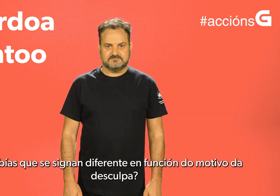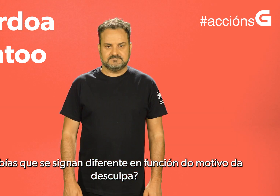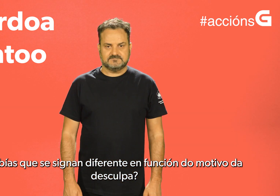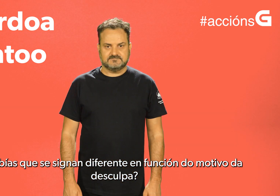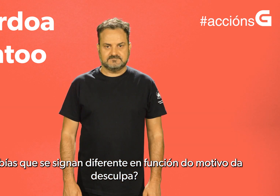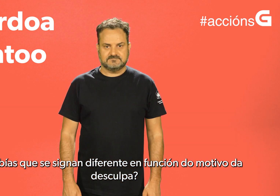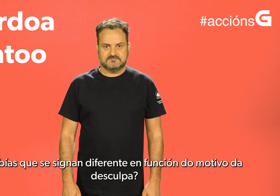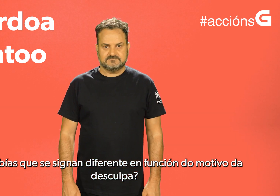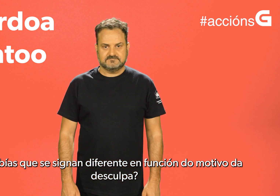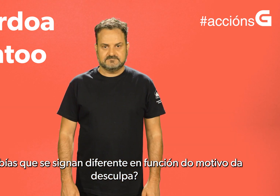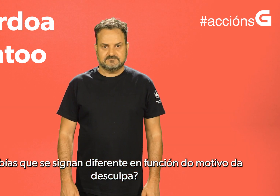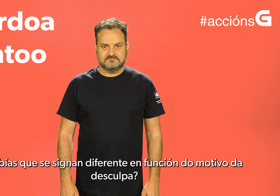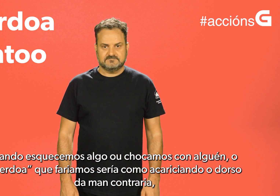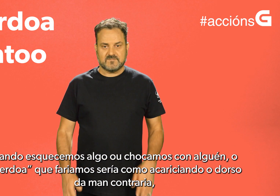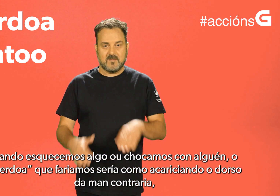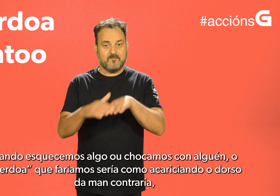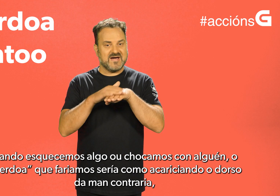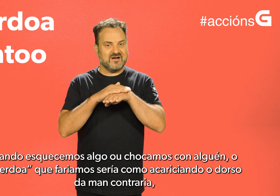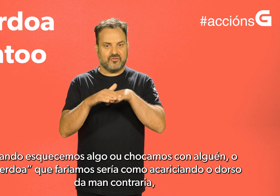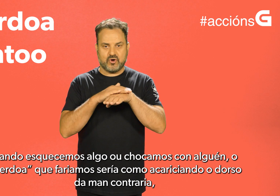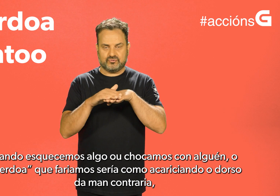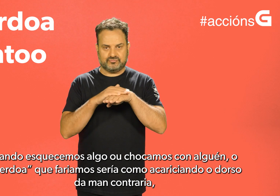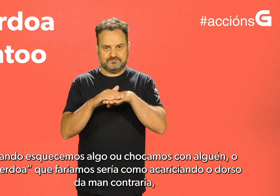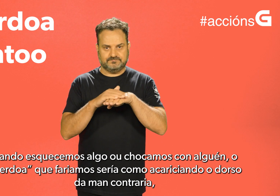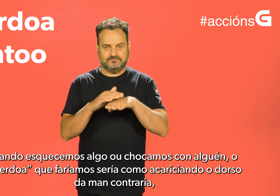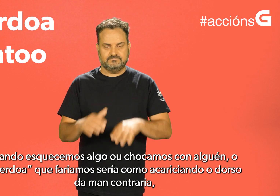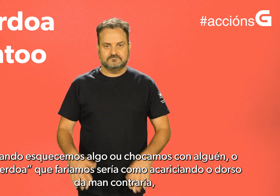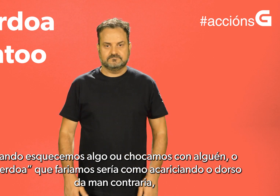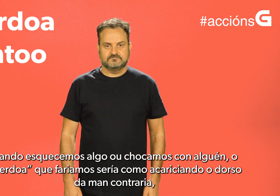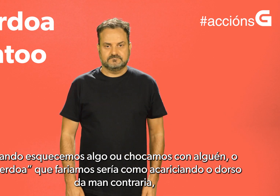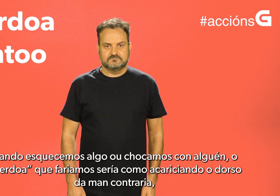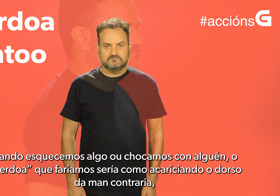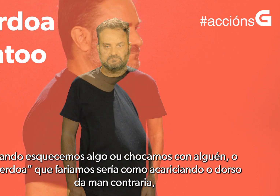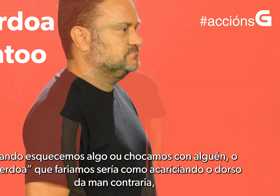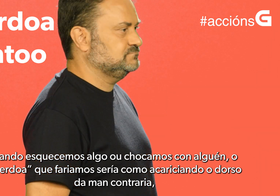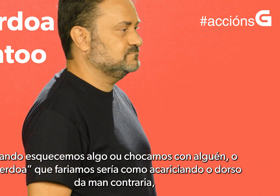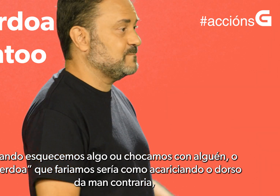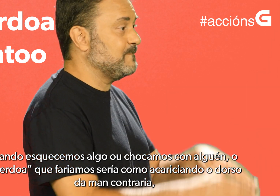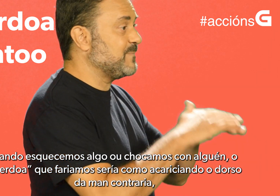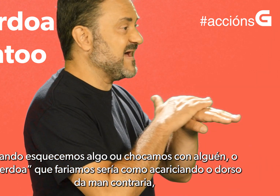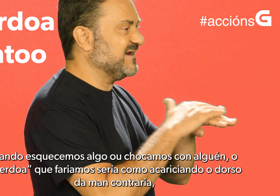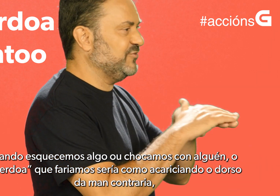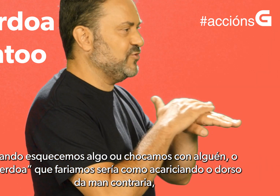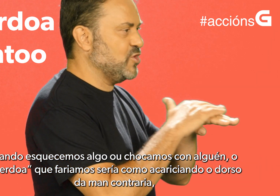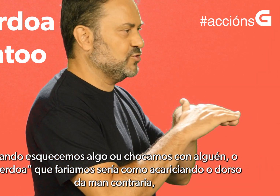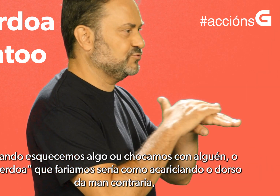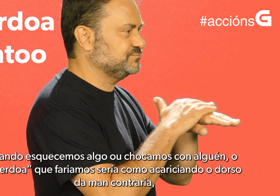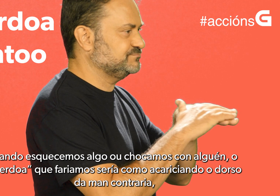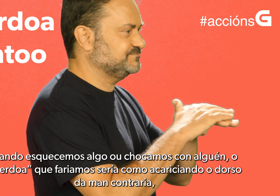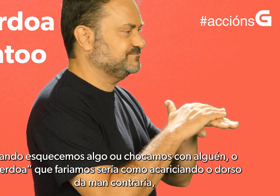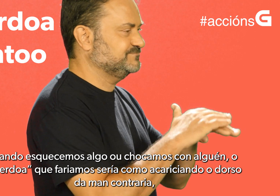da motiva de disculpa? Cando queremos algo ou chocamos con alguén, o perdoa que faríamos sería como acariciando o dorso da man contraria,